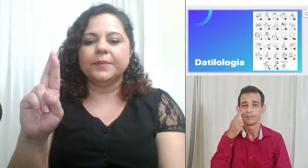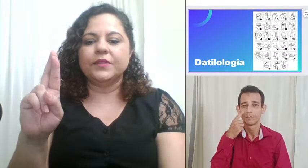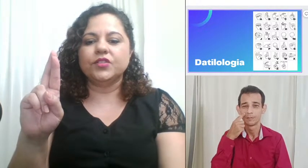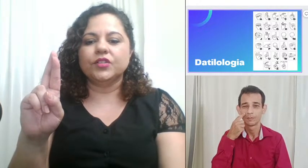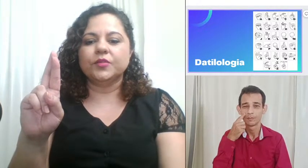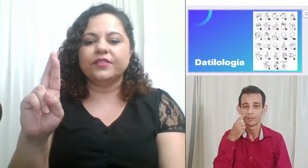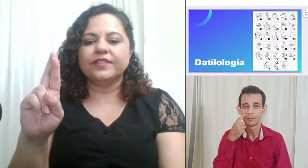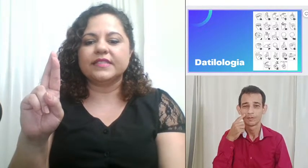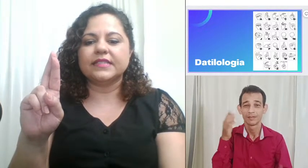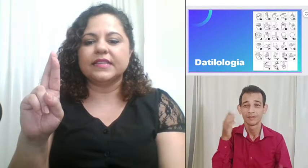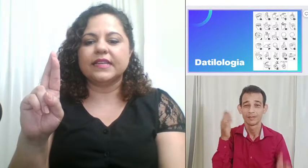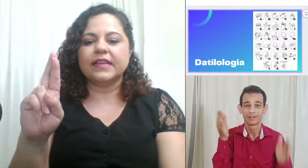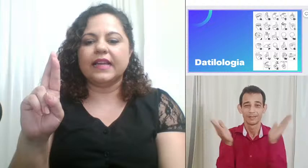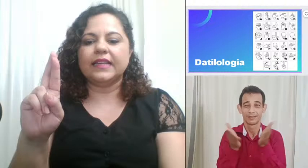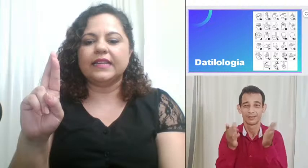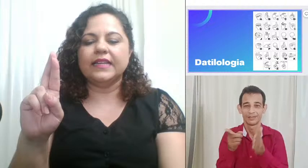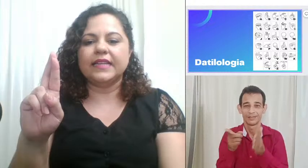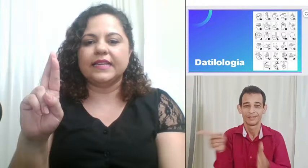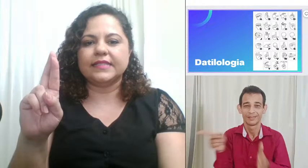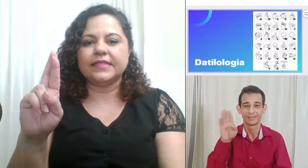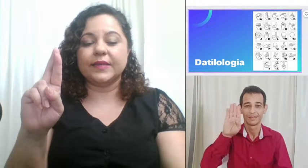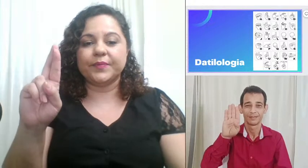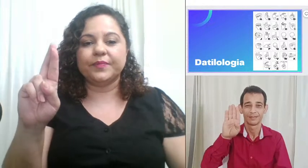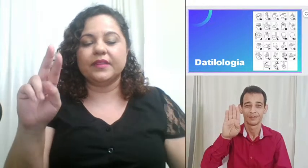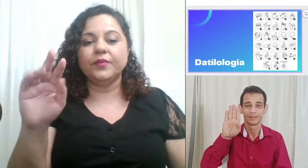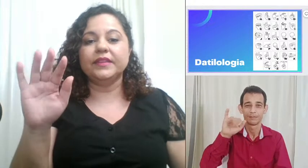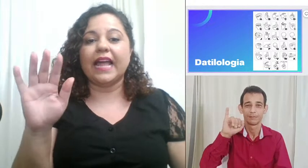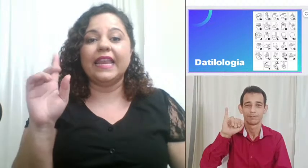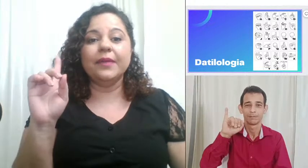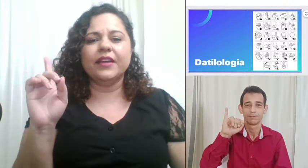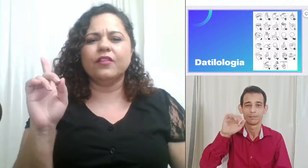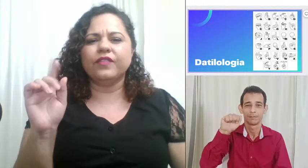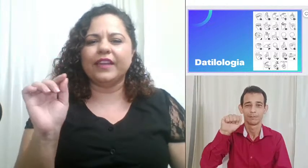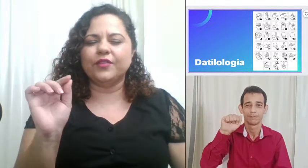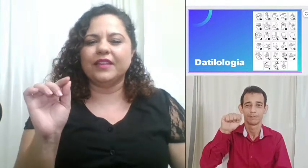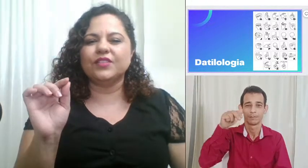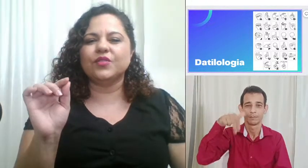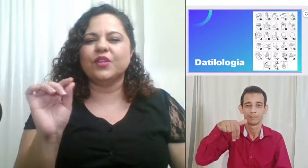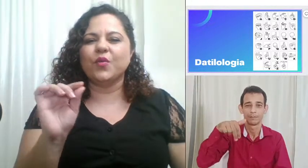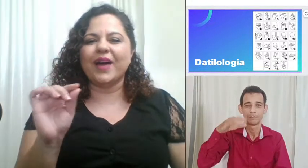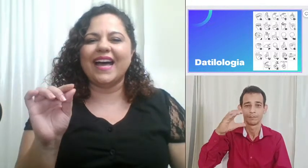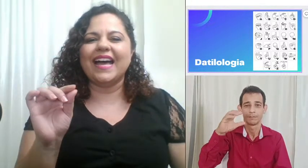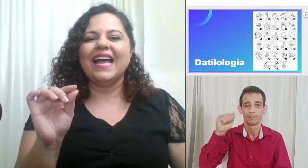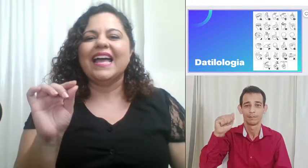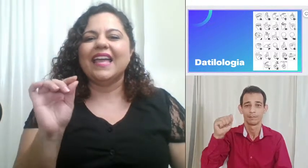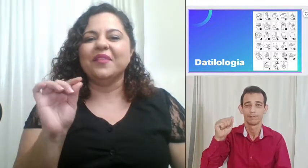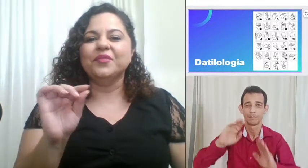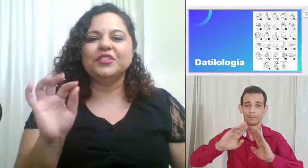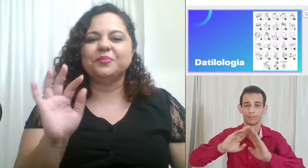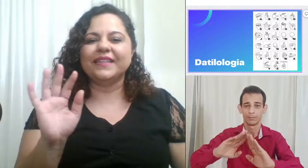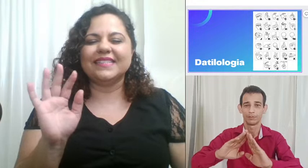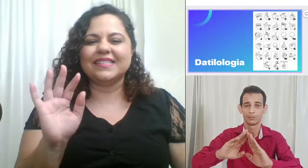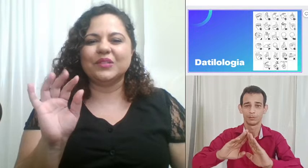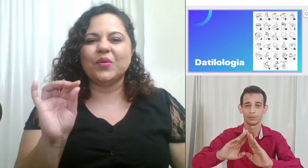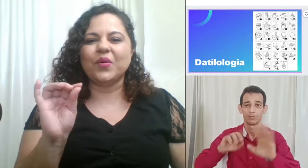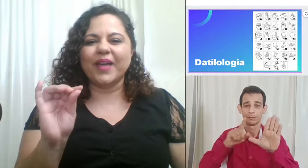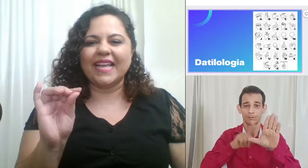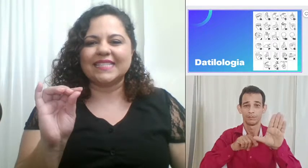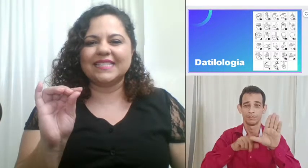pedindo para fazer a letra S então tá lembra que eu falei no início que o A é muito parecido com o S